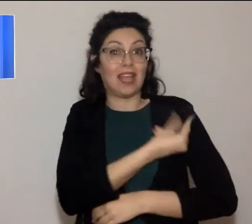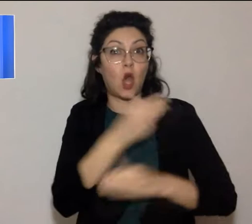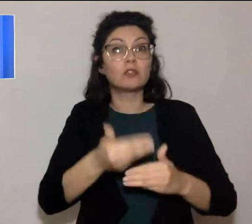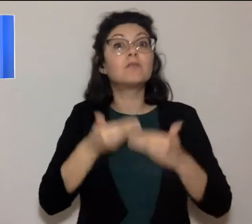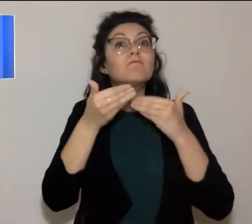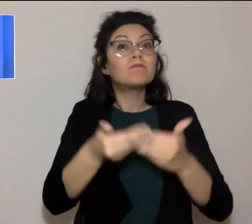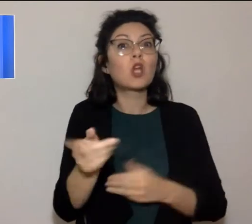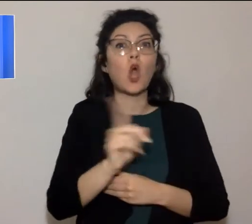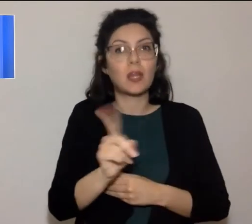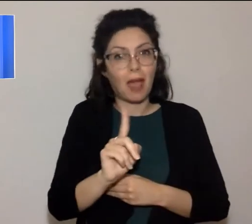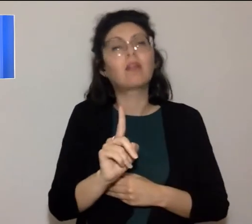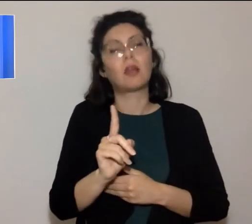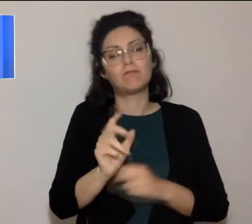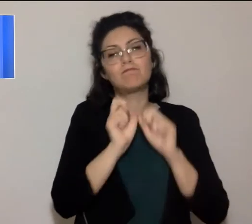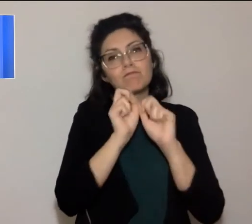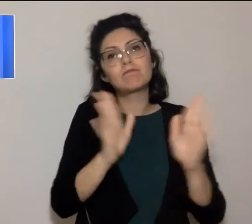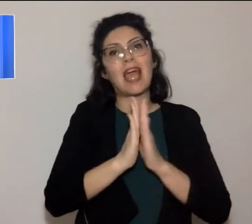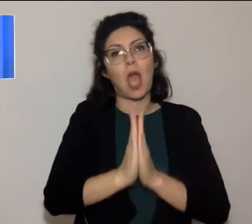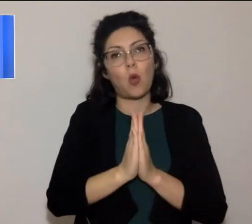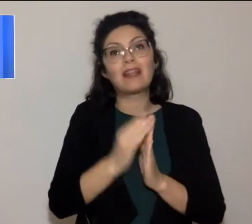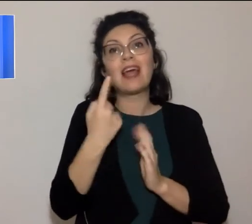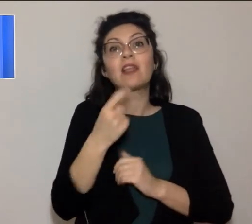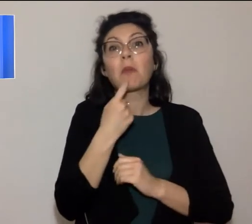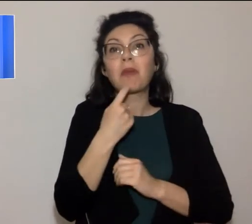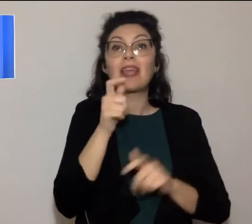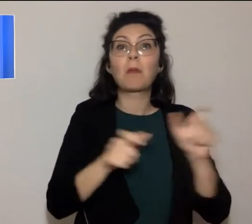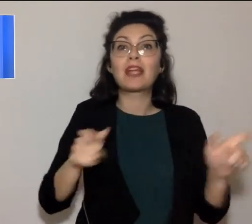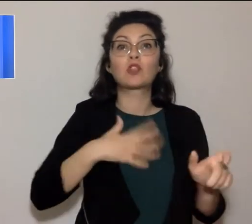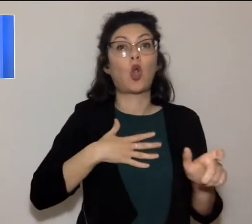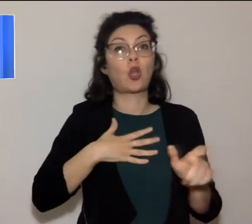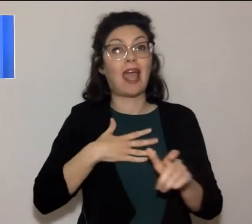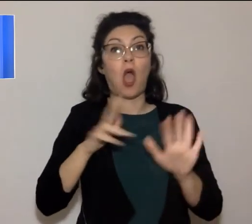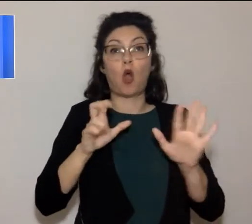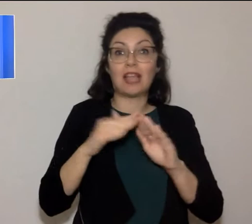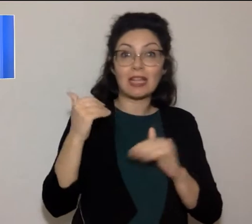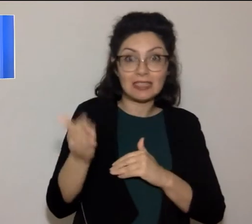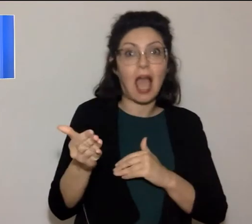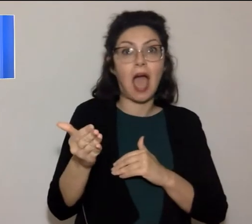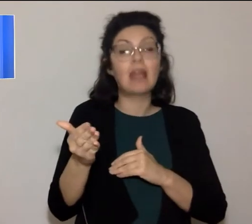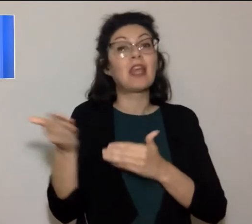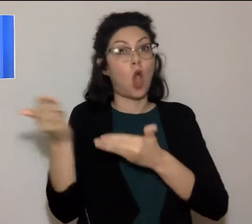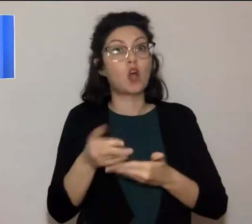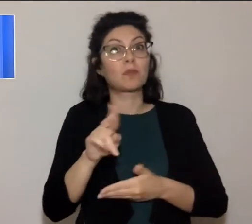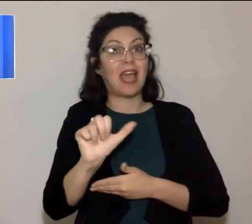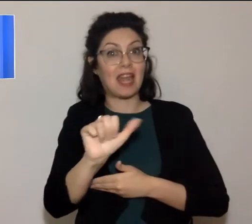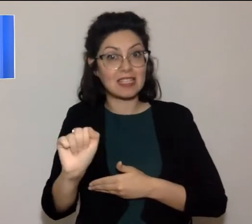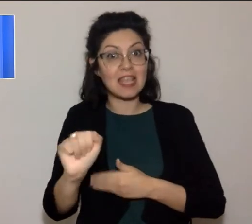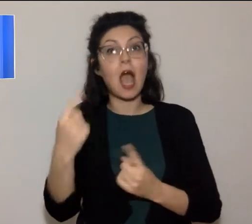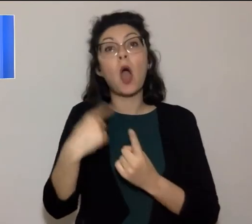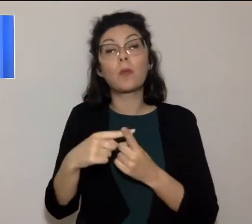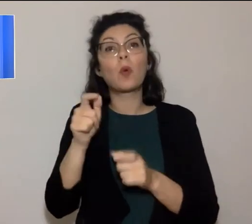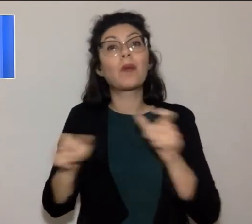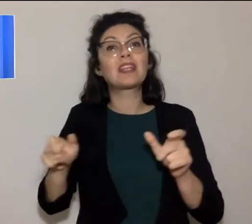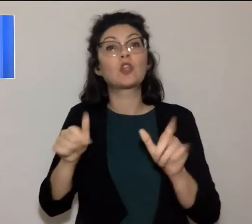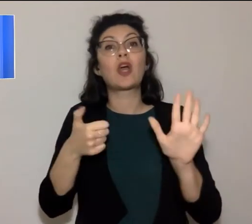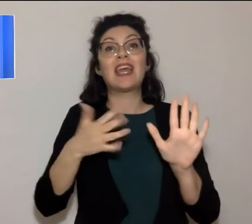raccomandata per le persone di 80 anni e più, gli ospiti delle RSA e le persone di 60 anni